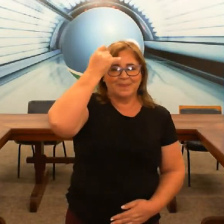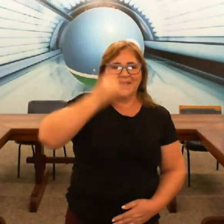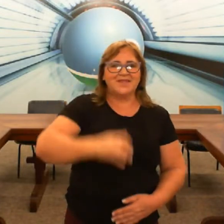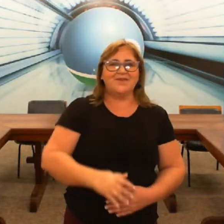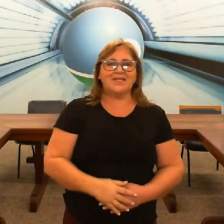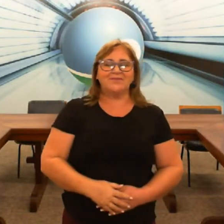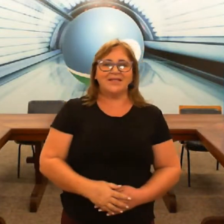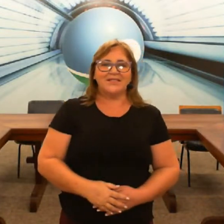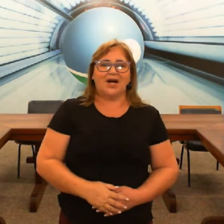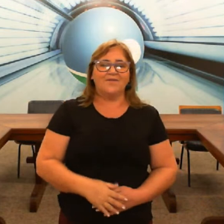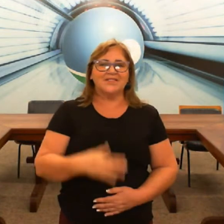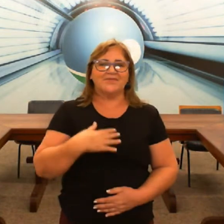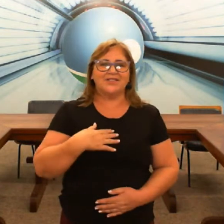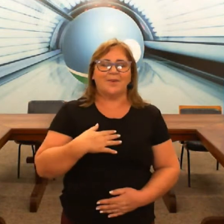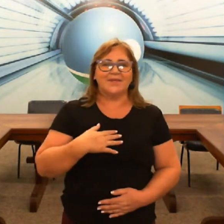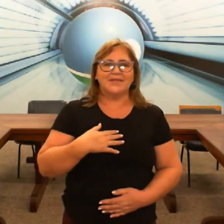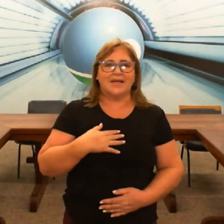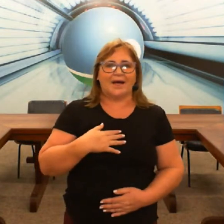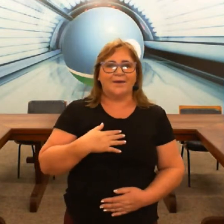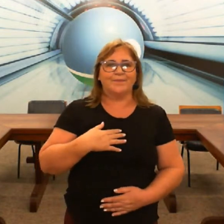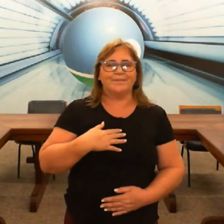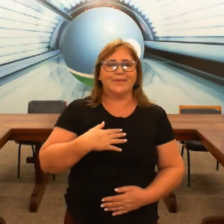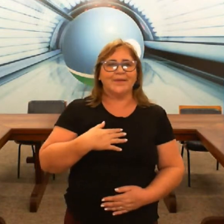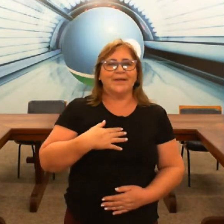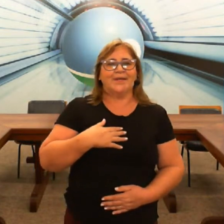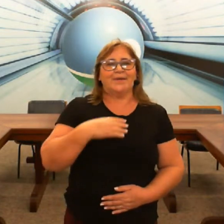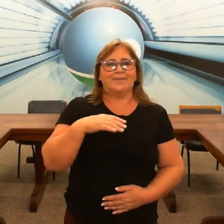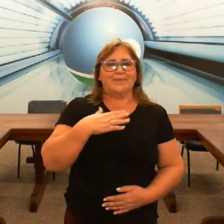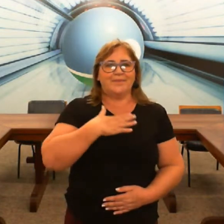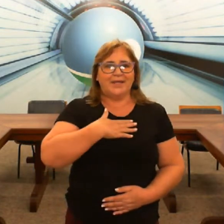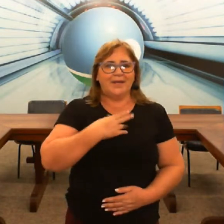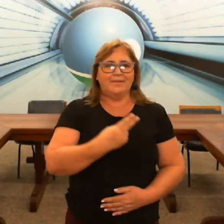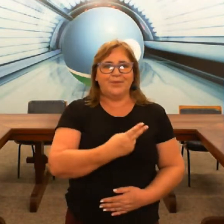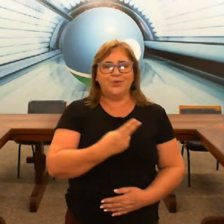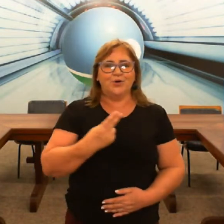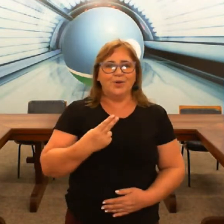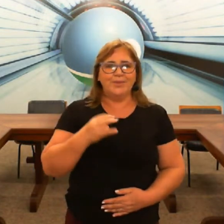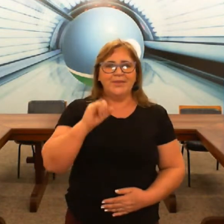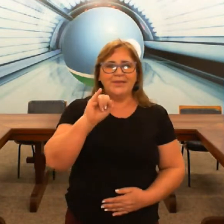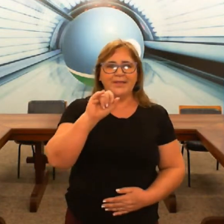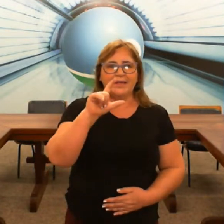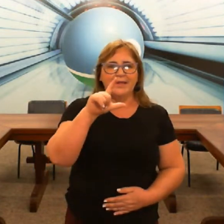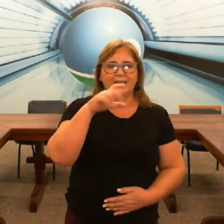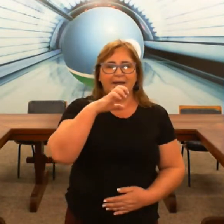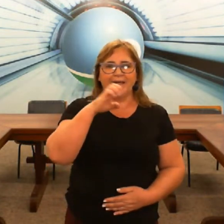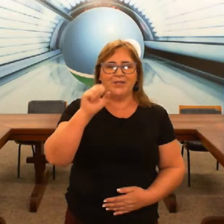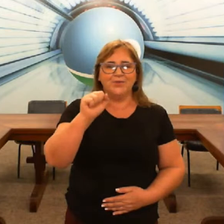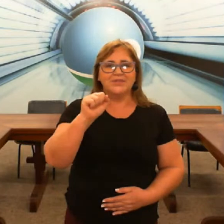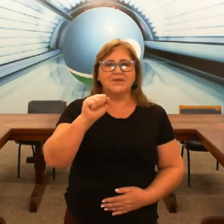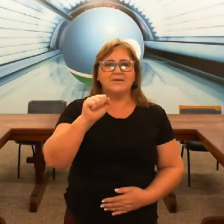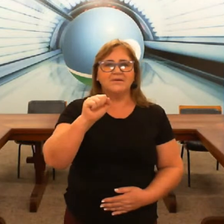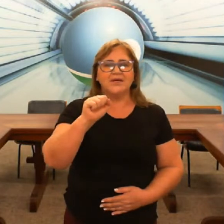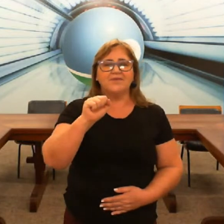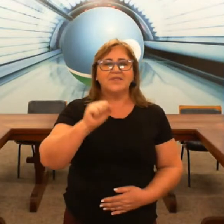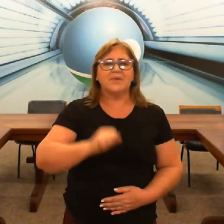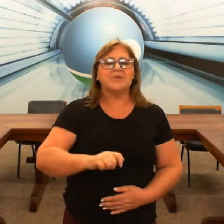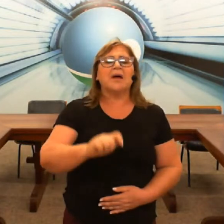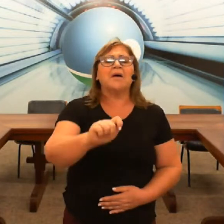se você não tem sinal você vai só apresentar né meu nome é Ilse e você perguntar